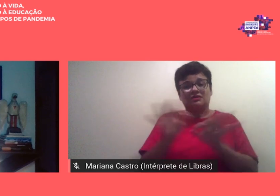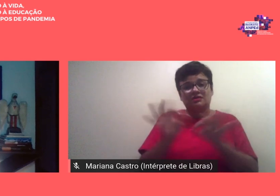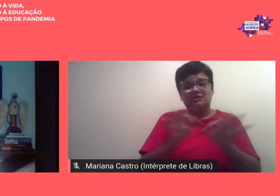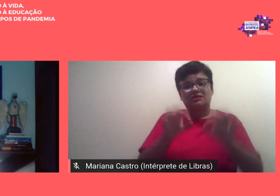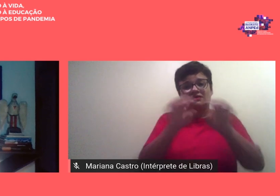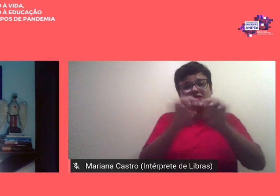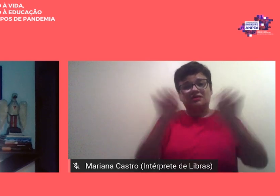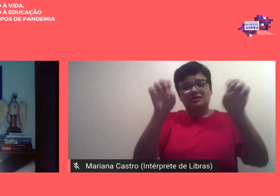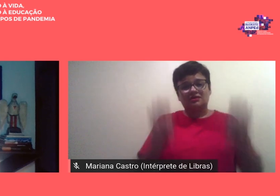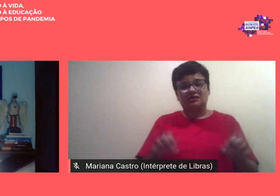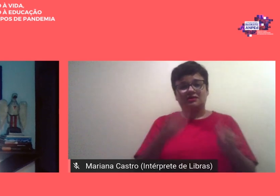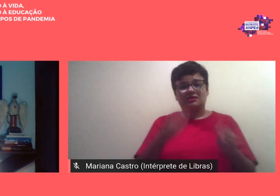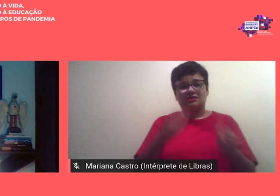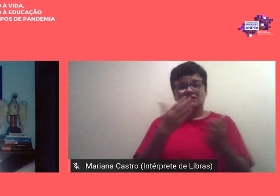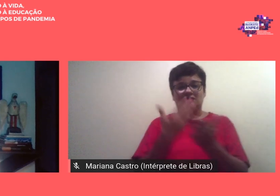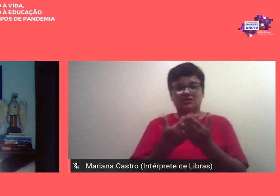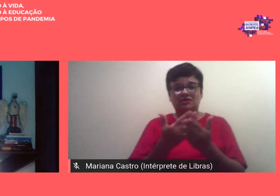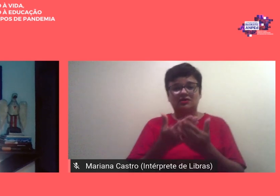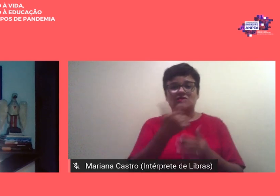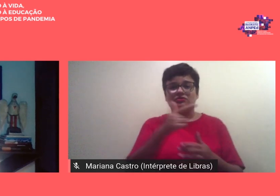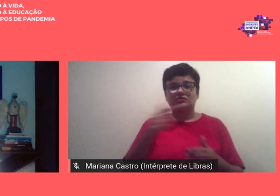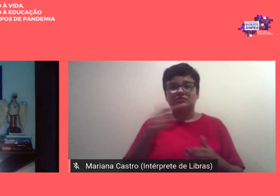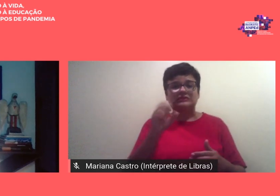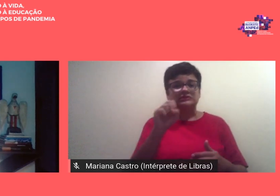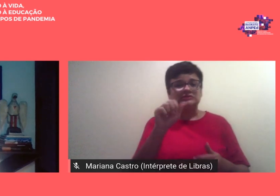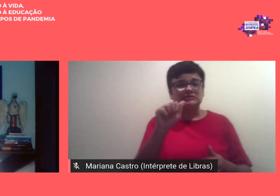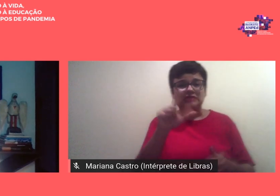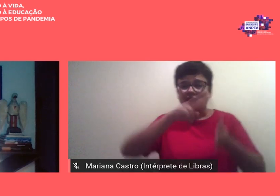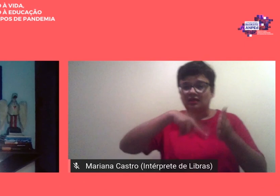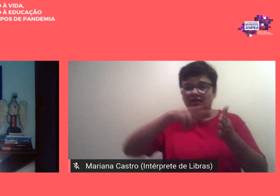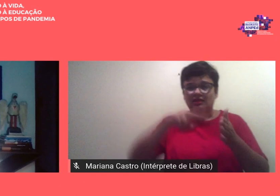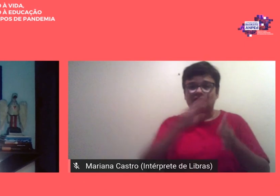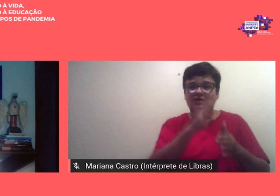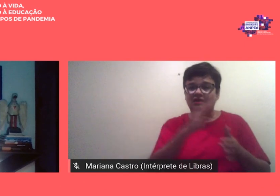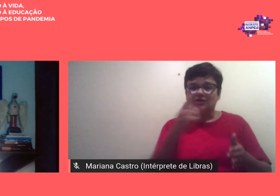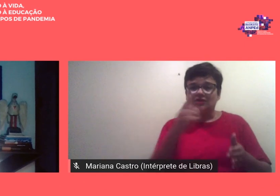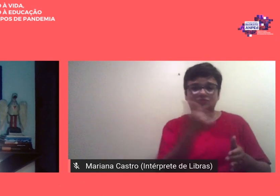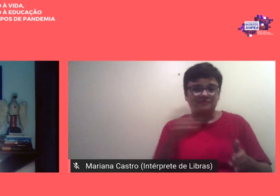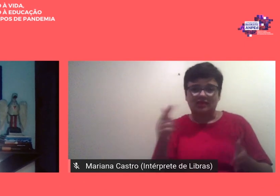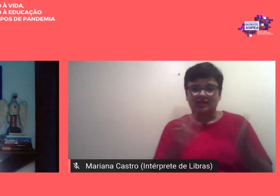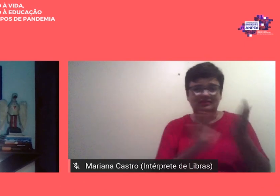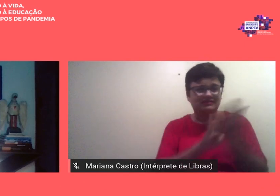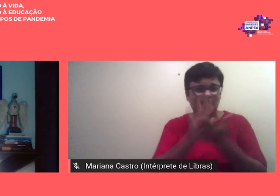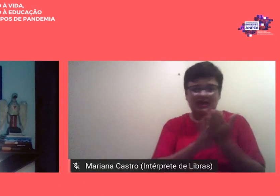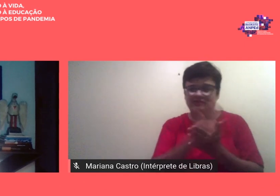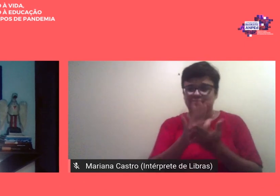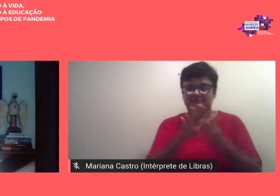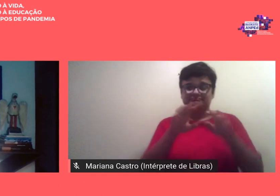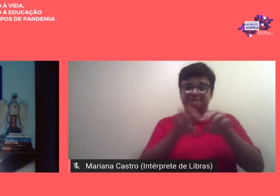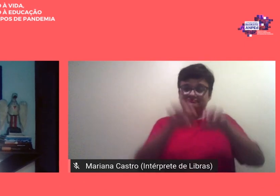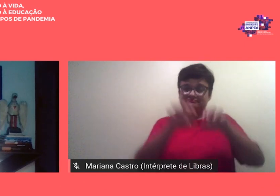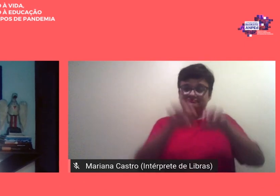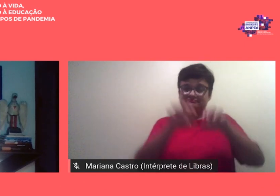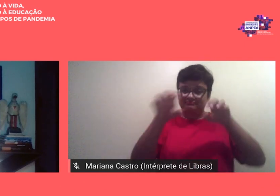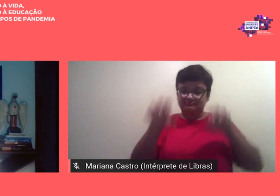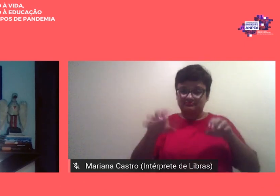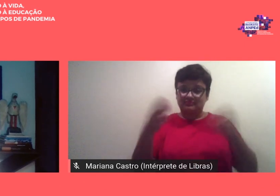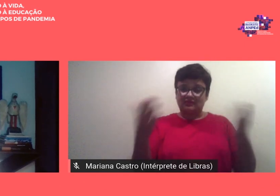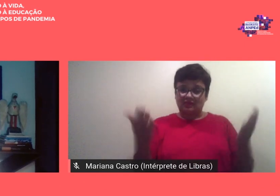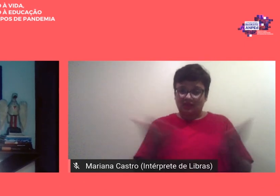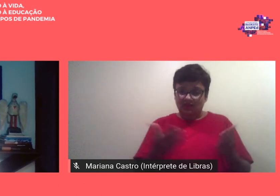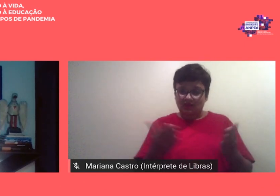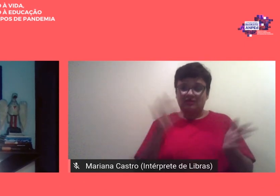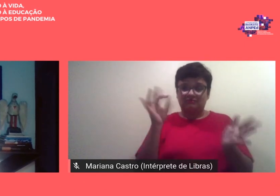parte sem salas de leitura ou bibliotecas e nesse momento em que o acesso remoto passou a ser um dispositivo